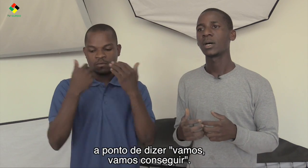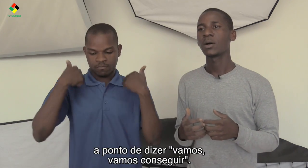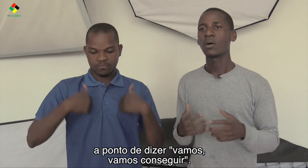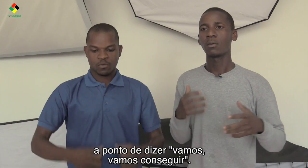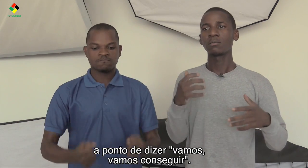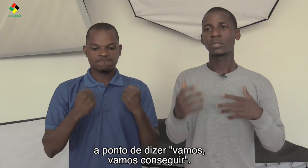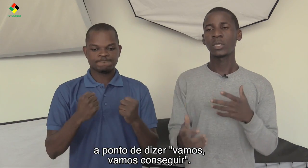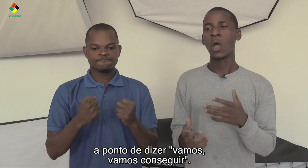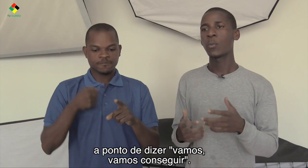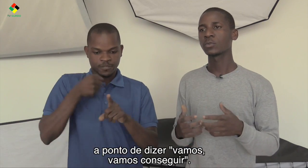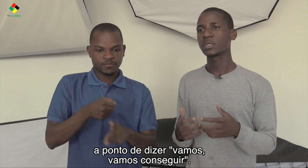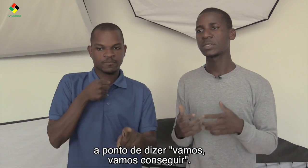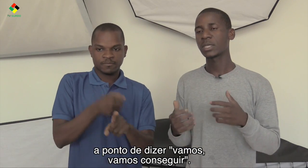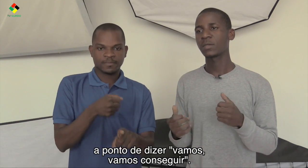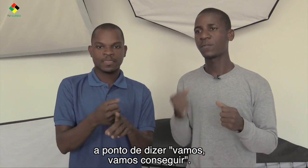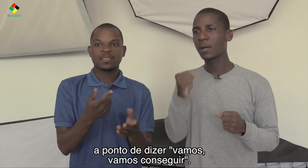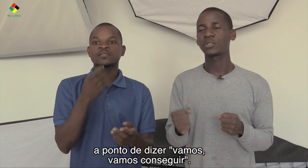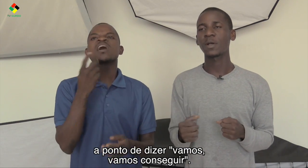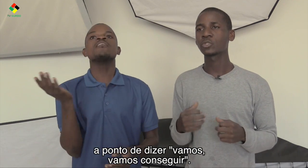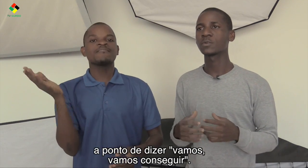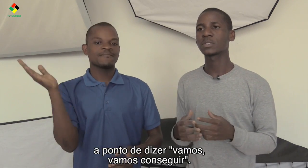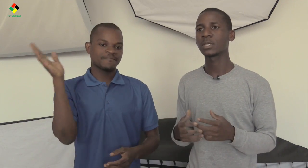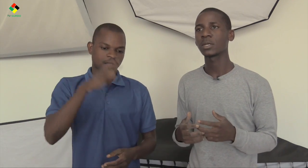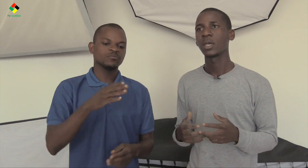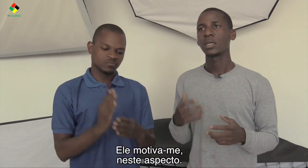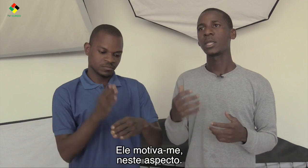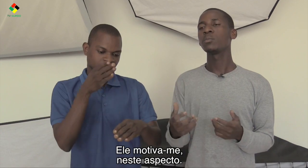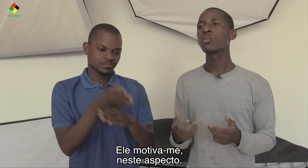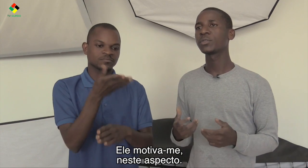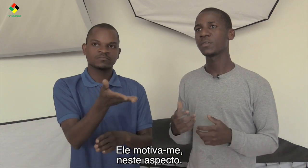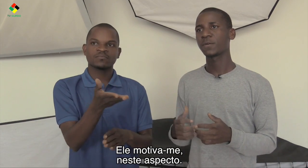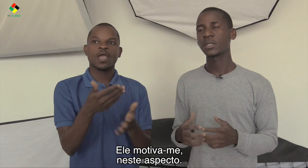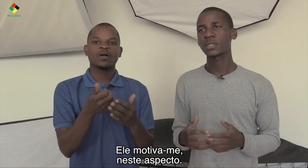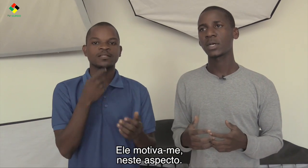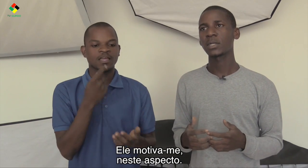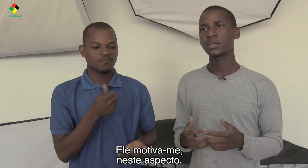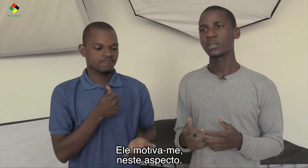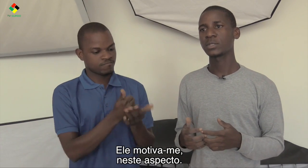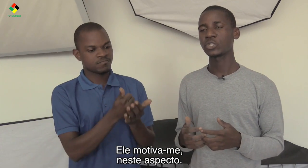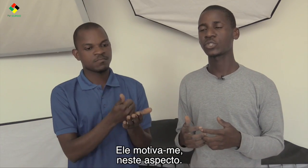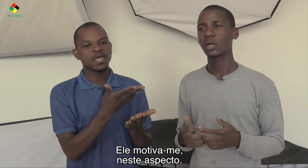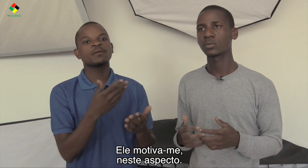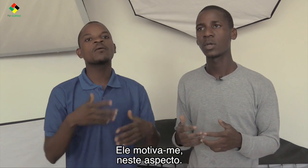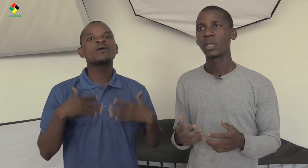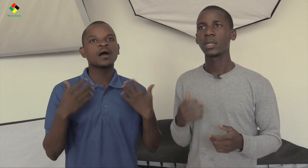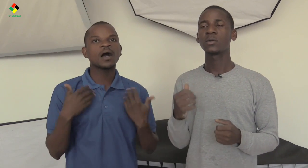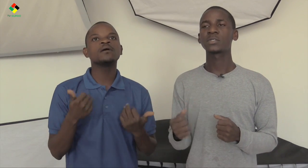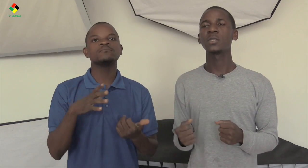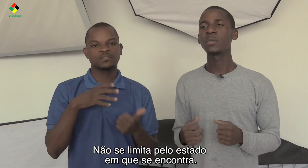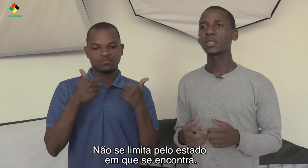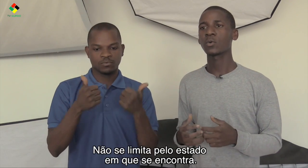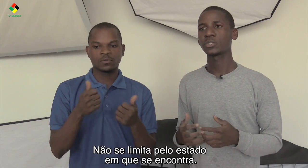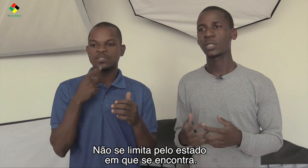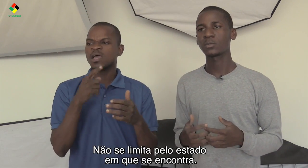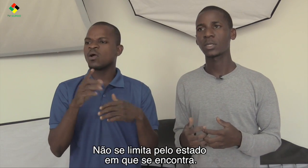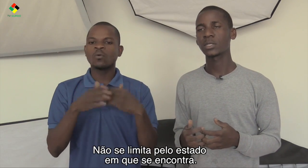ao ponto de dizer que vamos, vamos conseguir. E ele me motiva nesse estado. Ele não